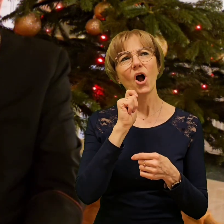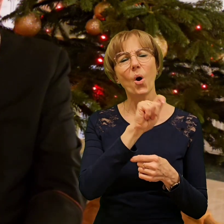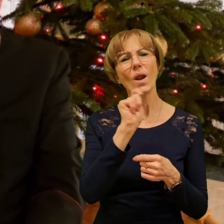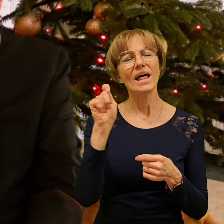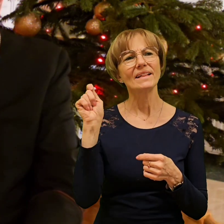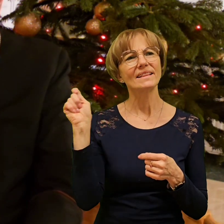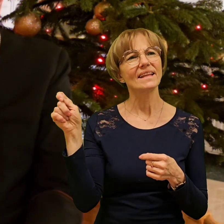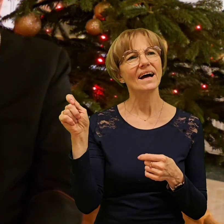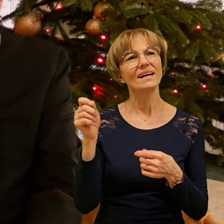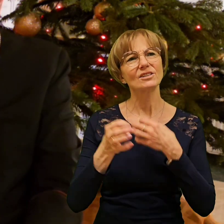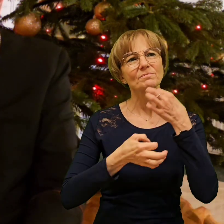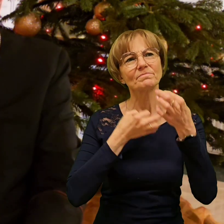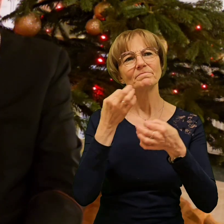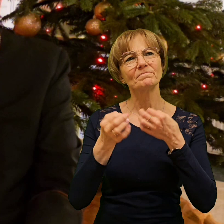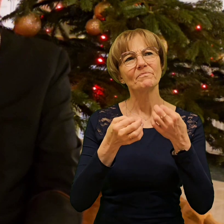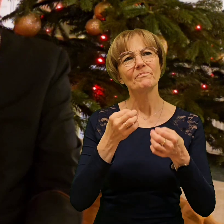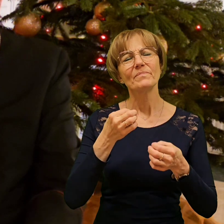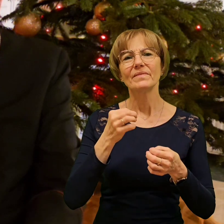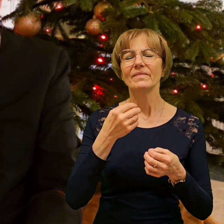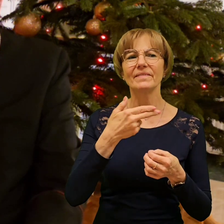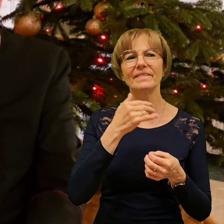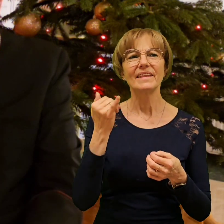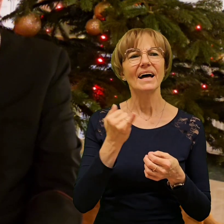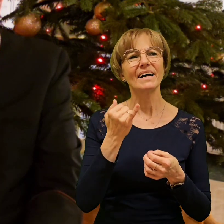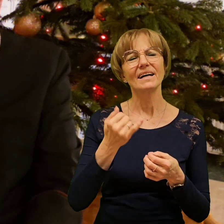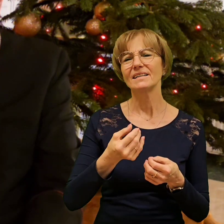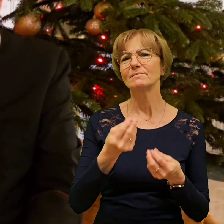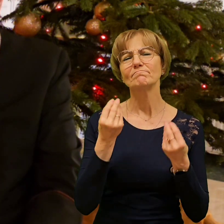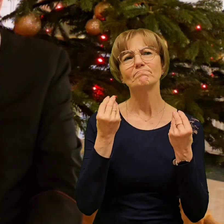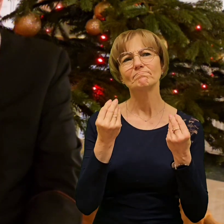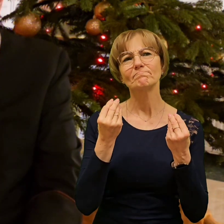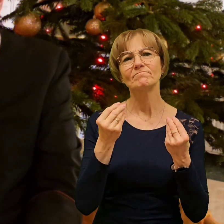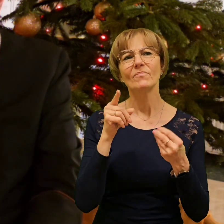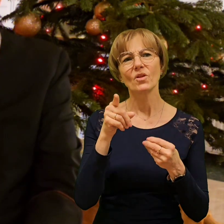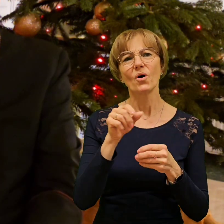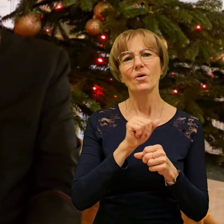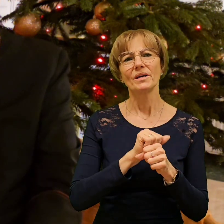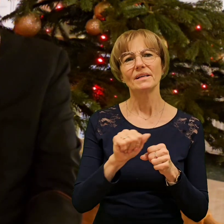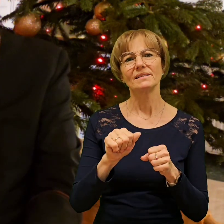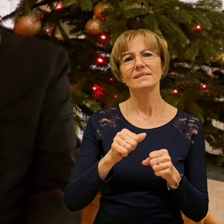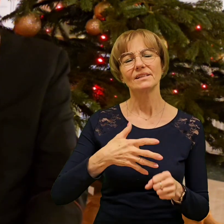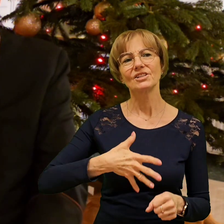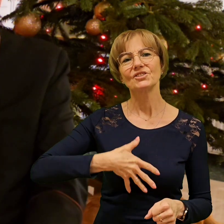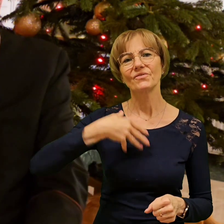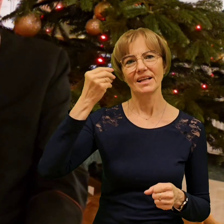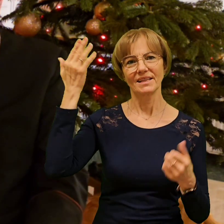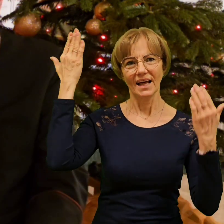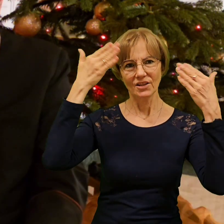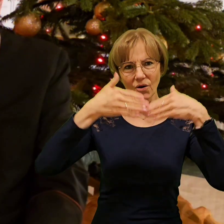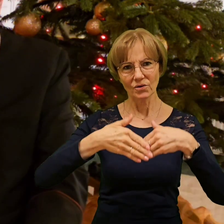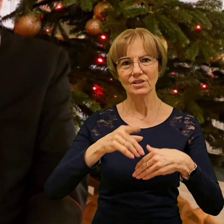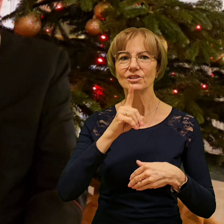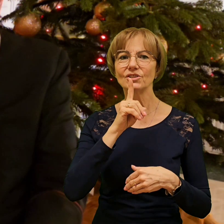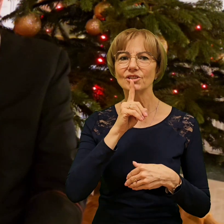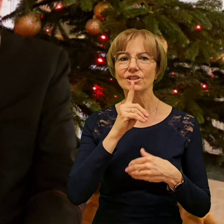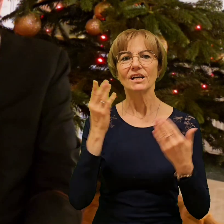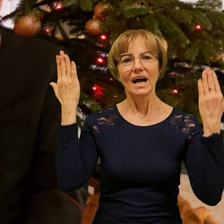urzekająca to jest szczyny nart, czyli praktycznie cicha noc,